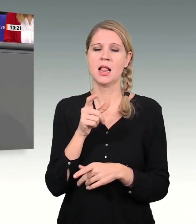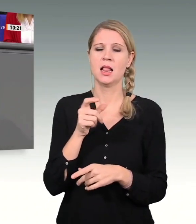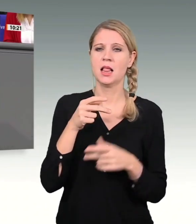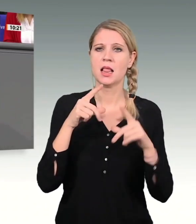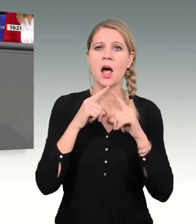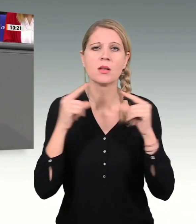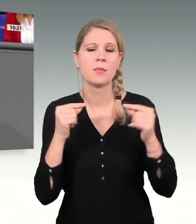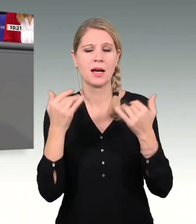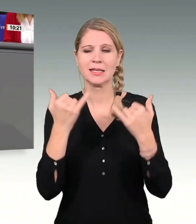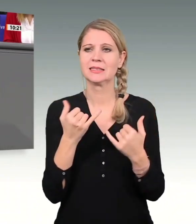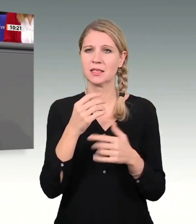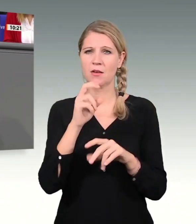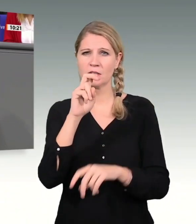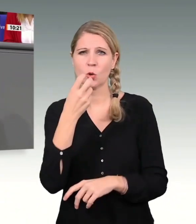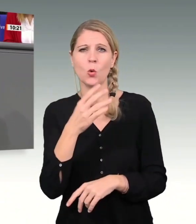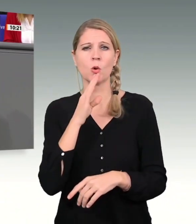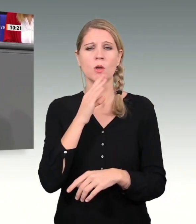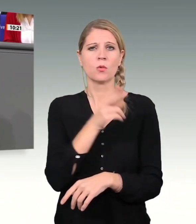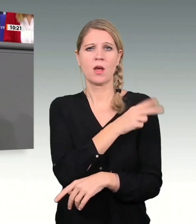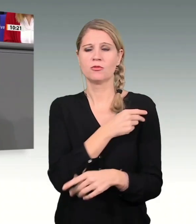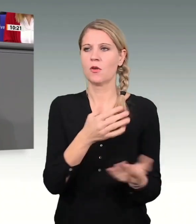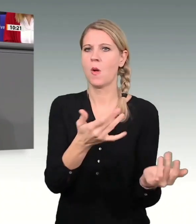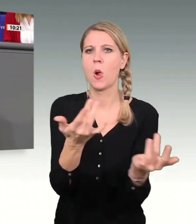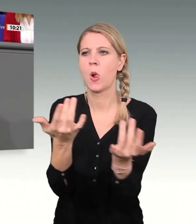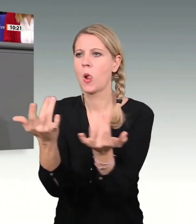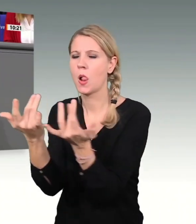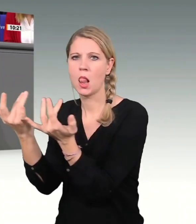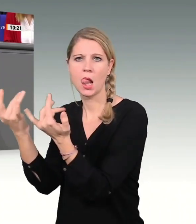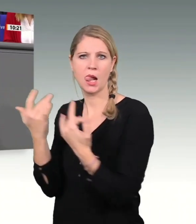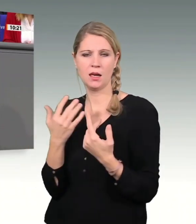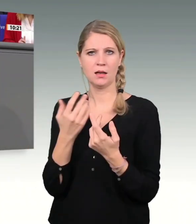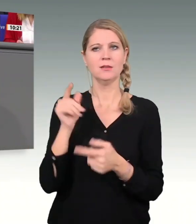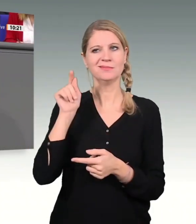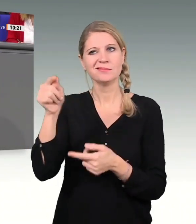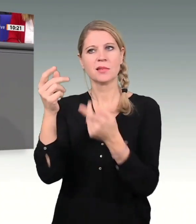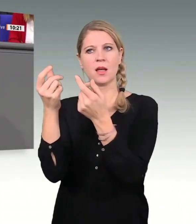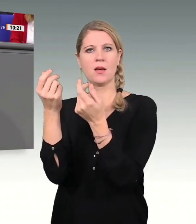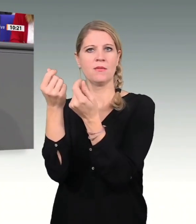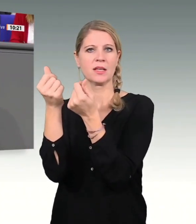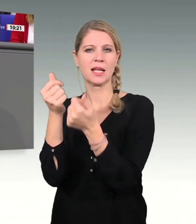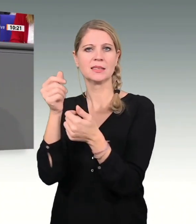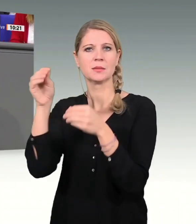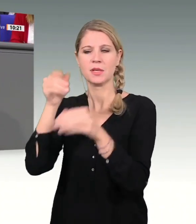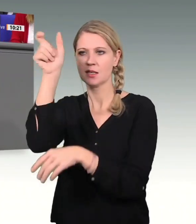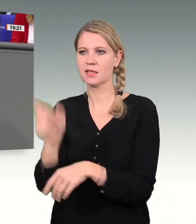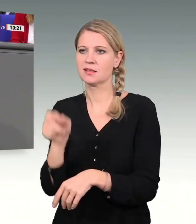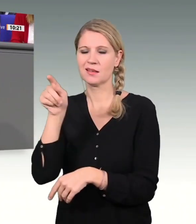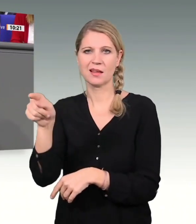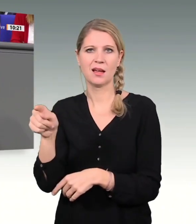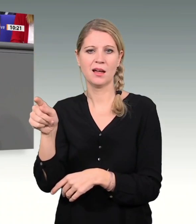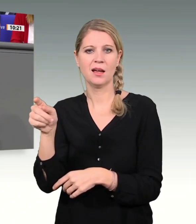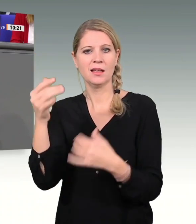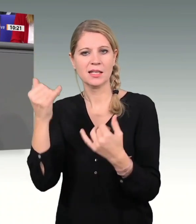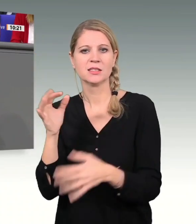Menschen im Land organisiert, kümmert sich unser Finanzminister um die notwendige finanzielle Booster-Impfung für unsere Wirtschaft.